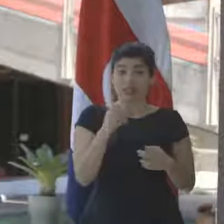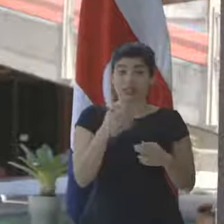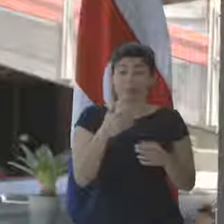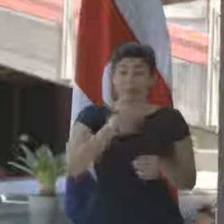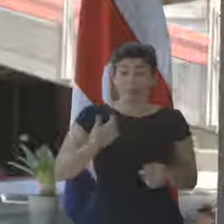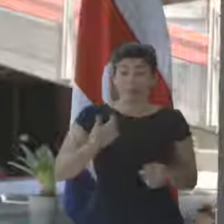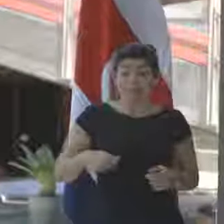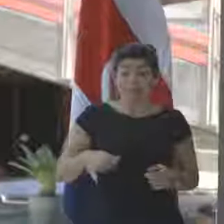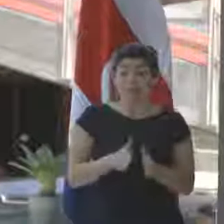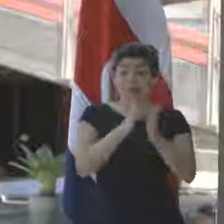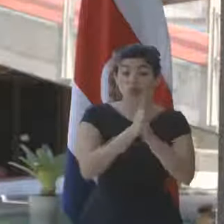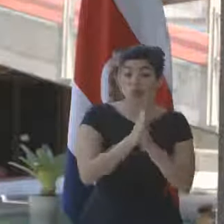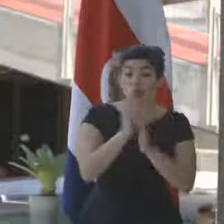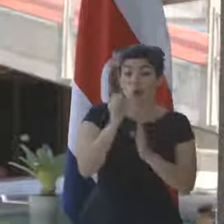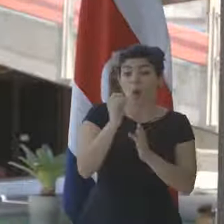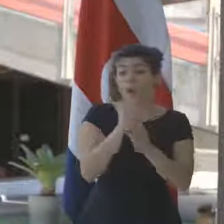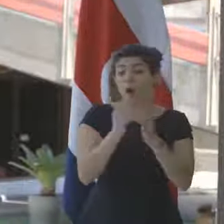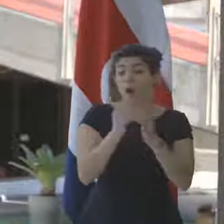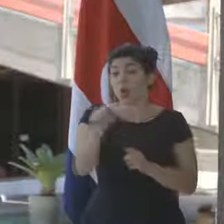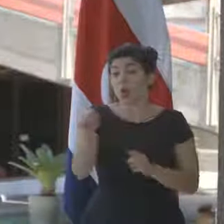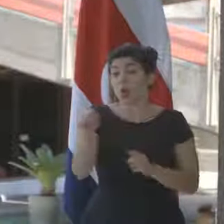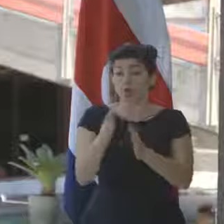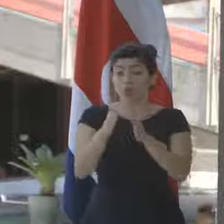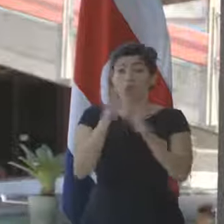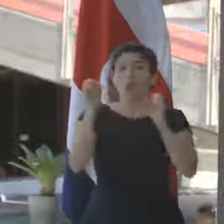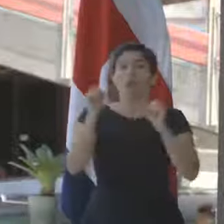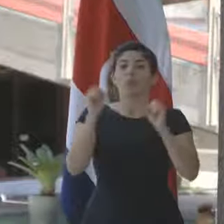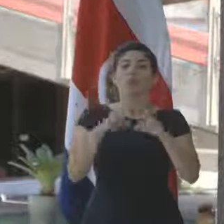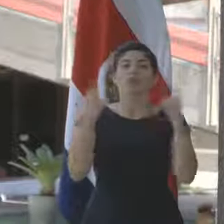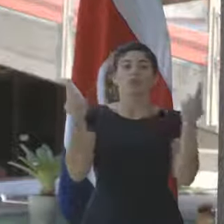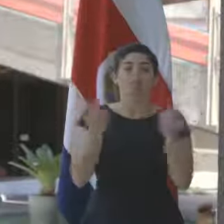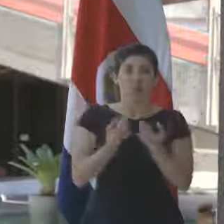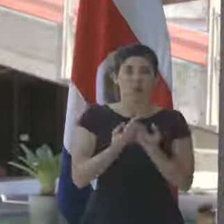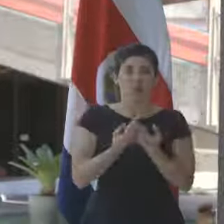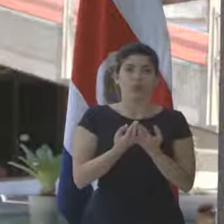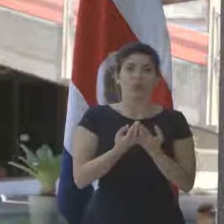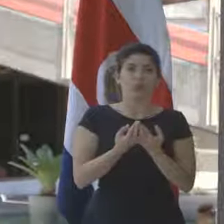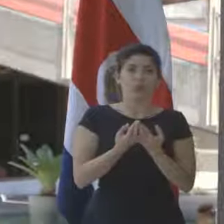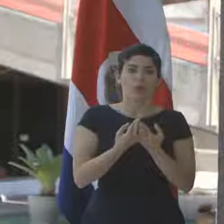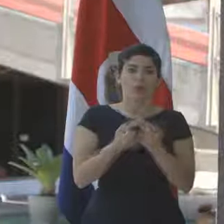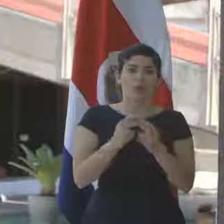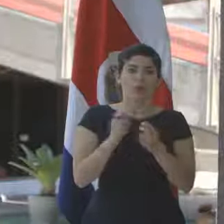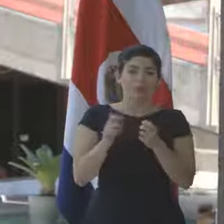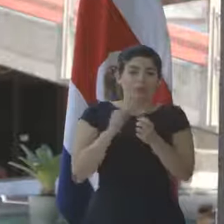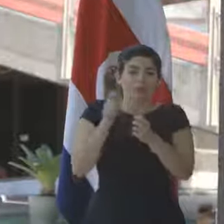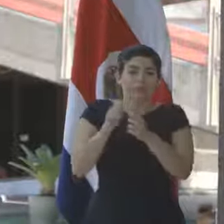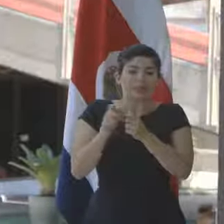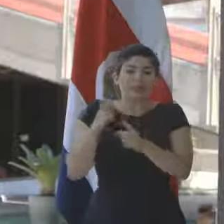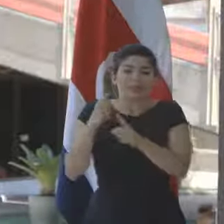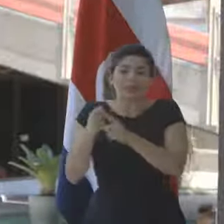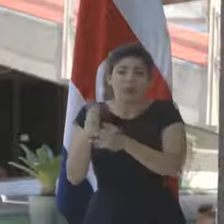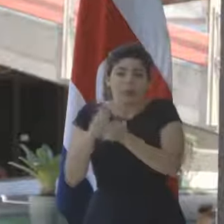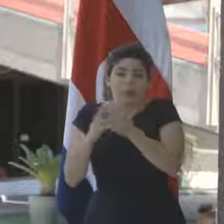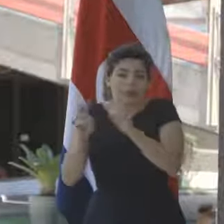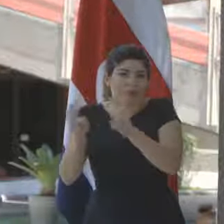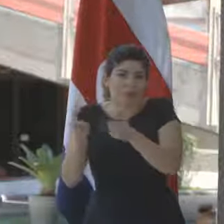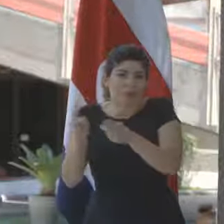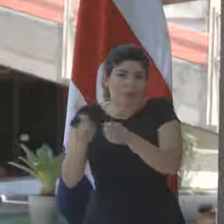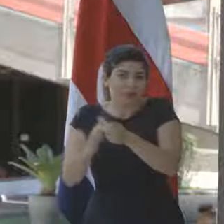presidente o por alguno de los garantes se podrá convocar una reunión específica sobre el tema